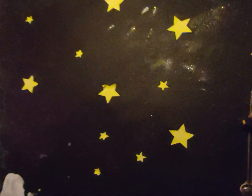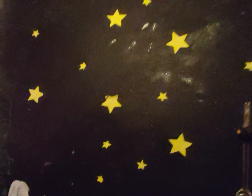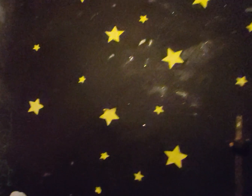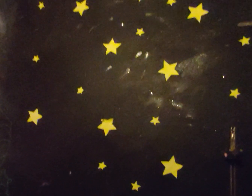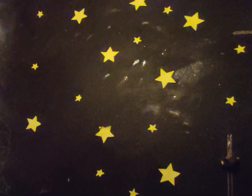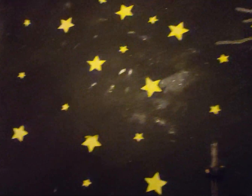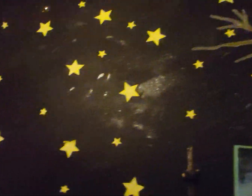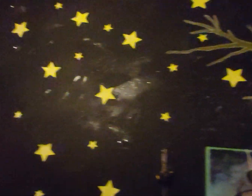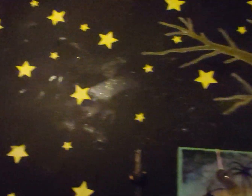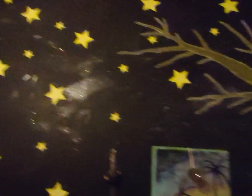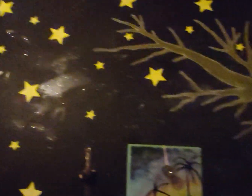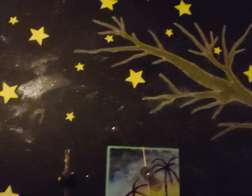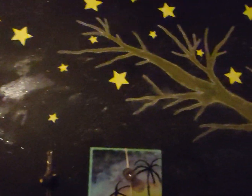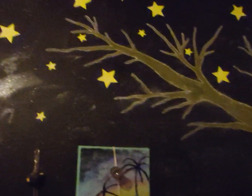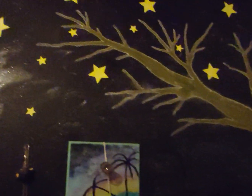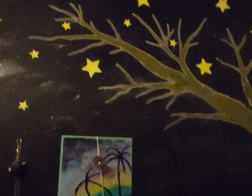varonil mi nuevo cuarto Nice